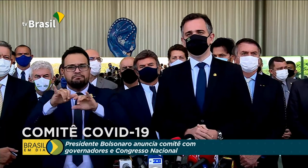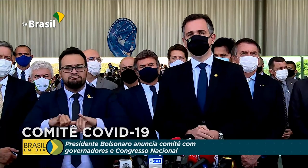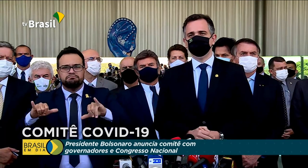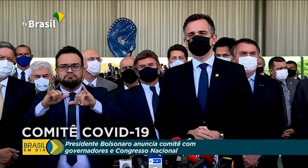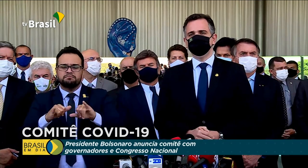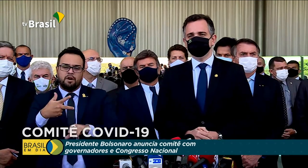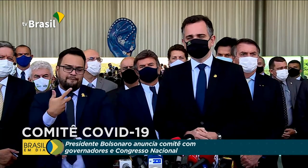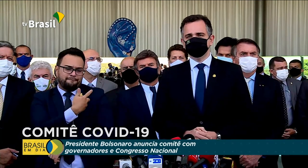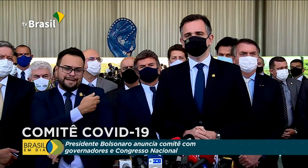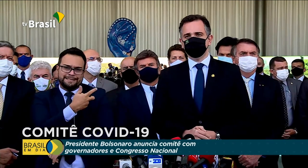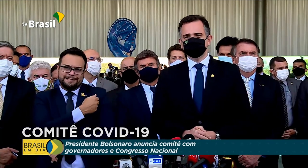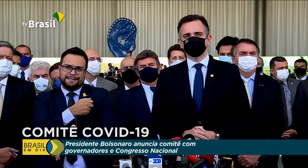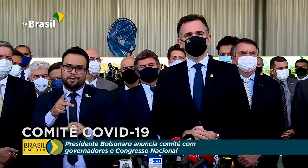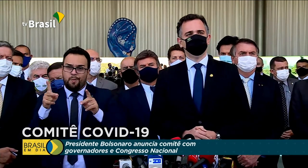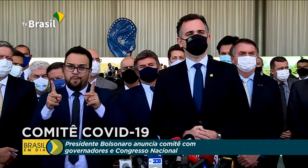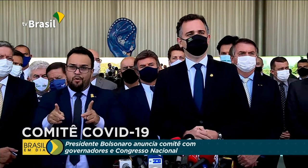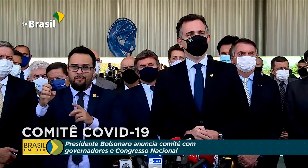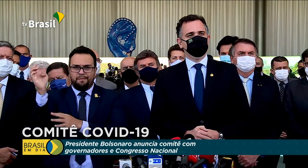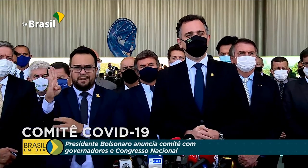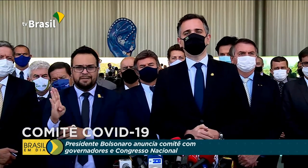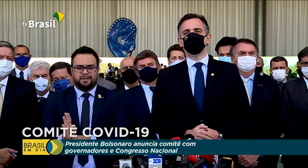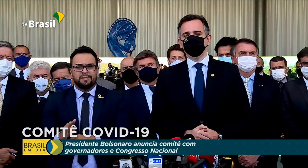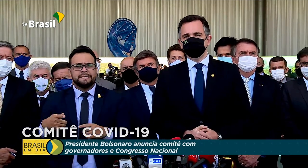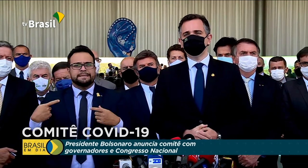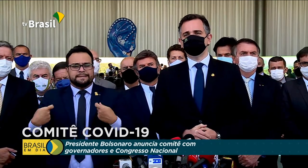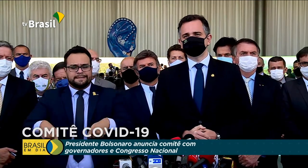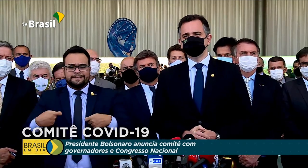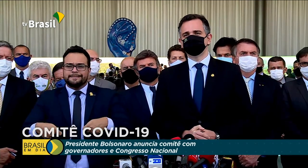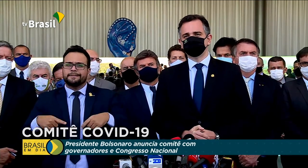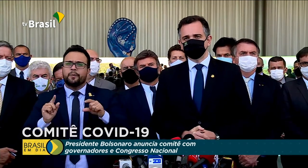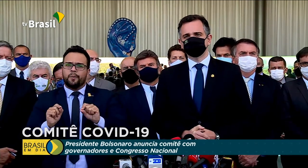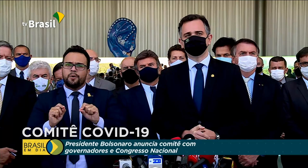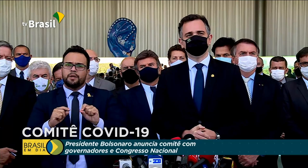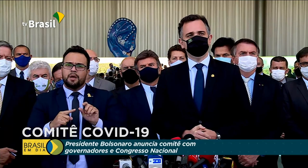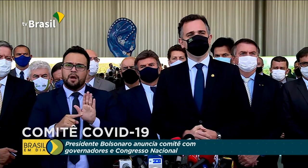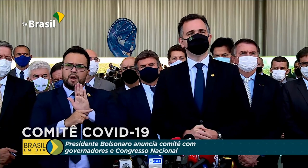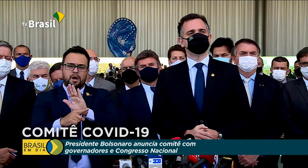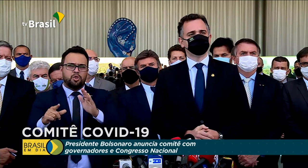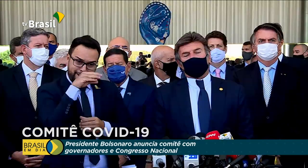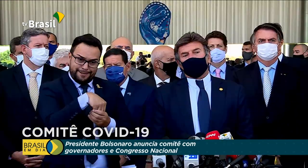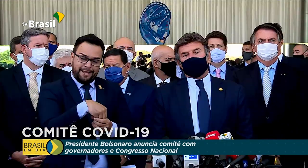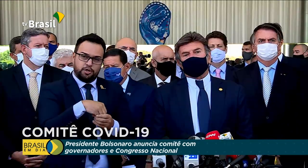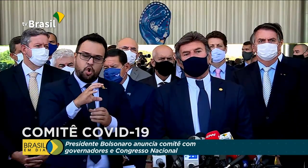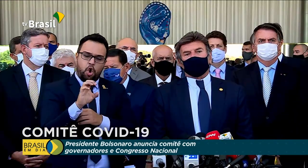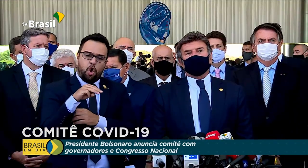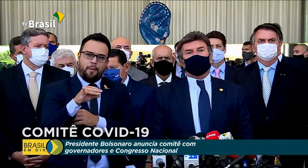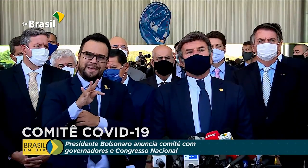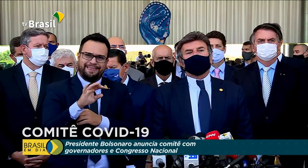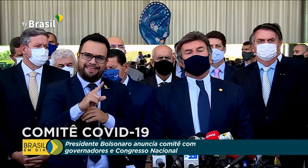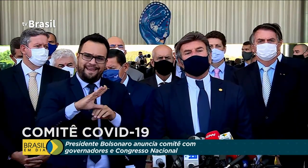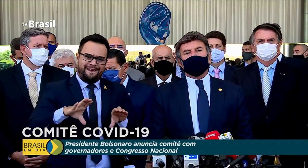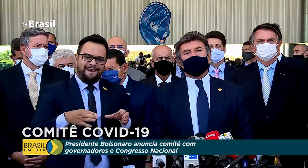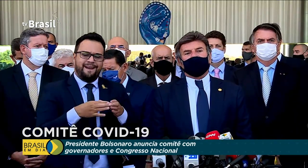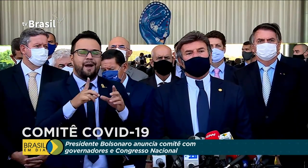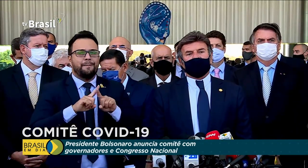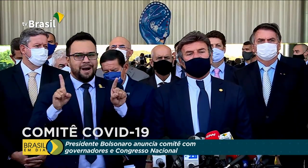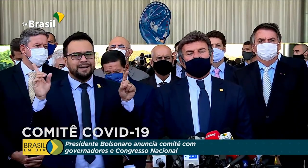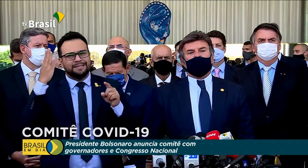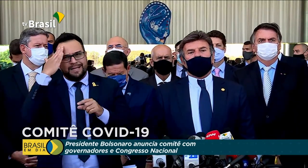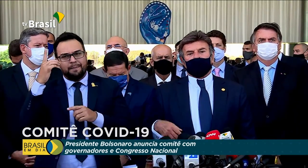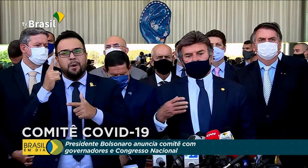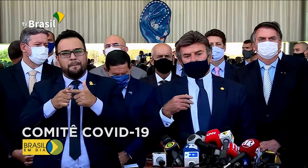povo brasileiro, que exige mais do que nunca a colaboração de todos os poderes. Como esses problemas da pandemia